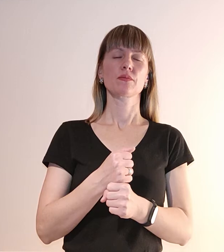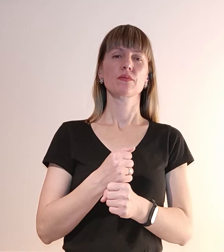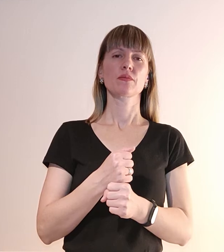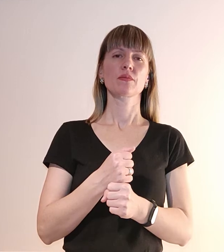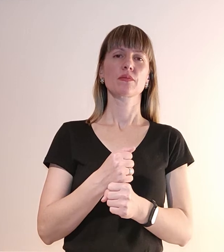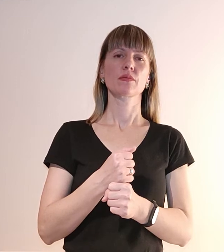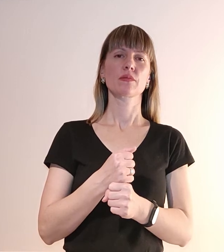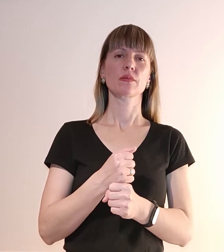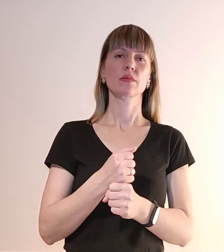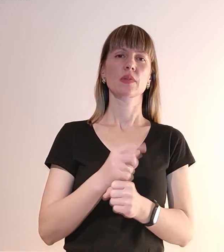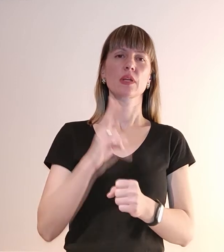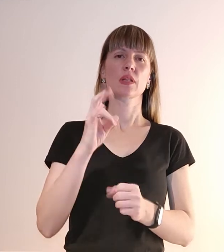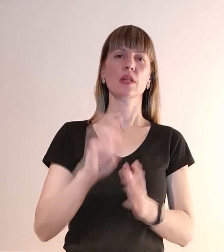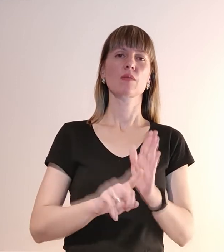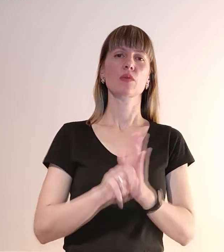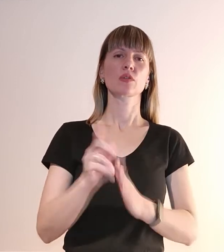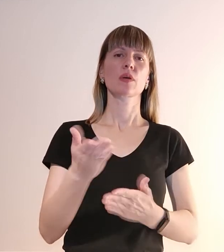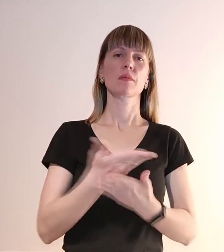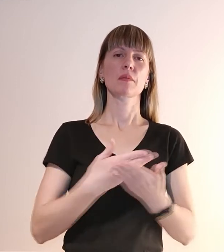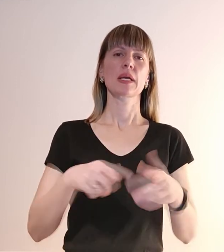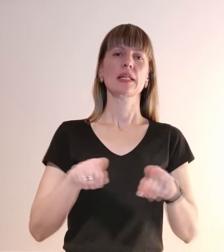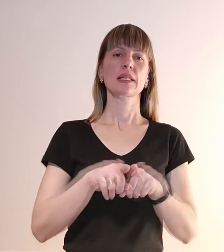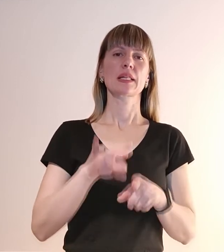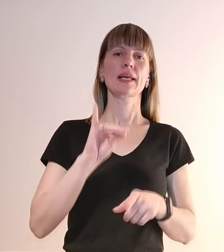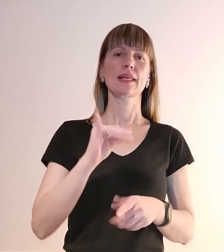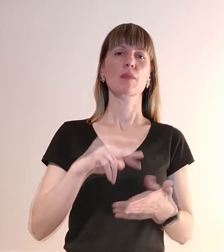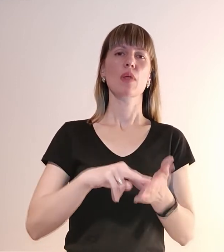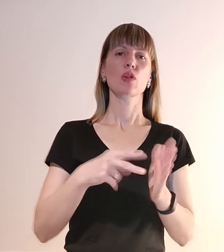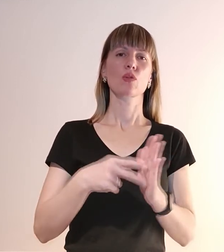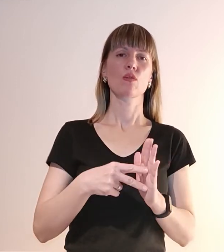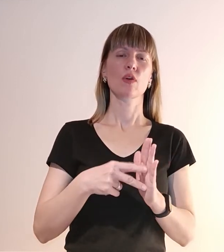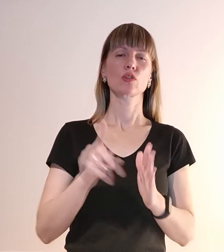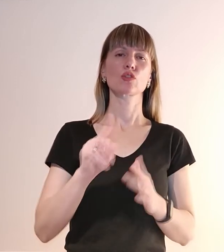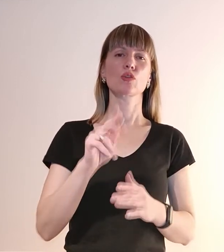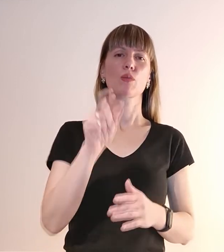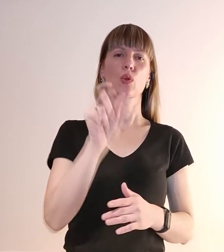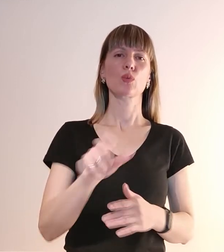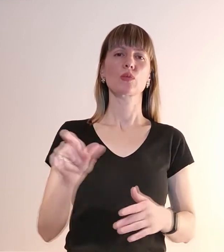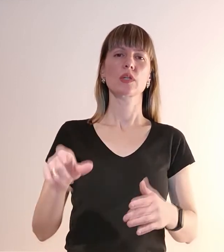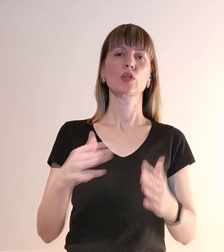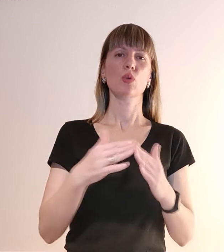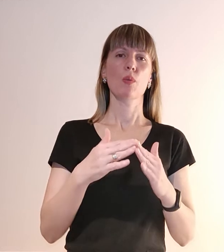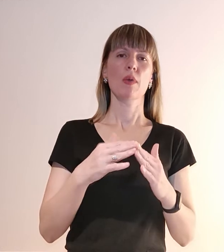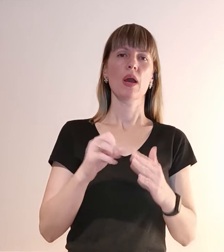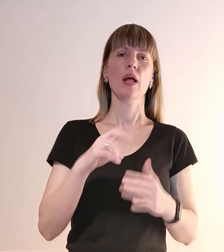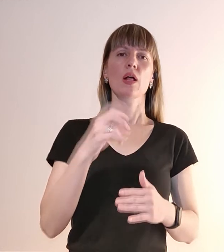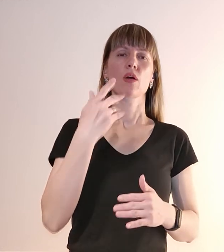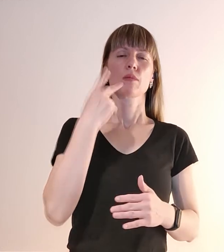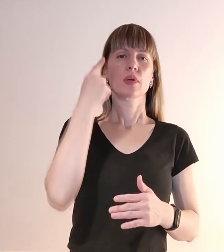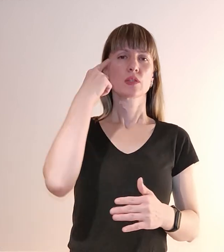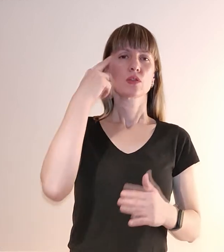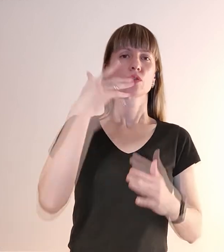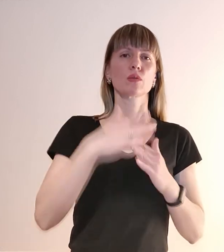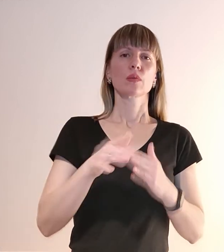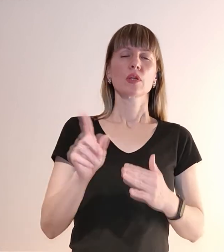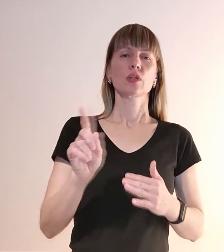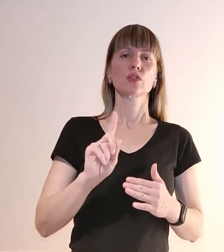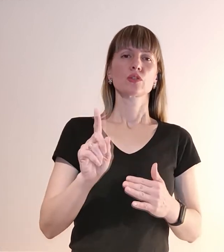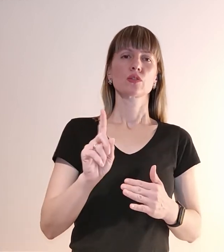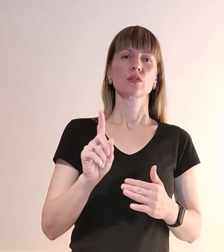На початку ми саме так це і планували, щоб люди вдома. Але коли ми зрозуміли, що це